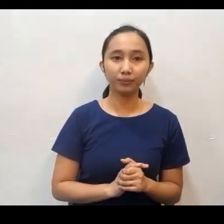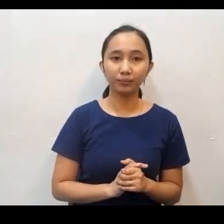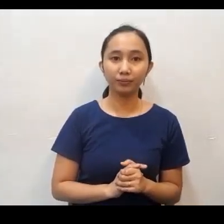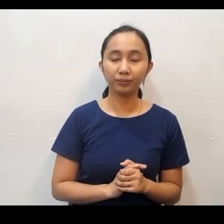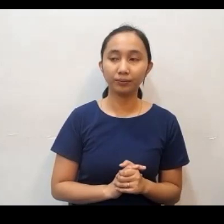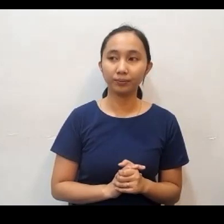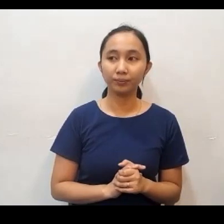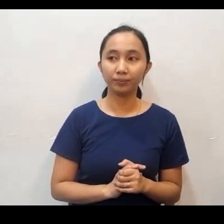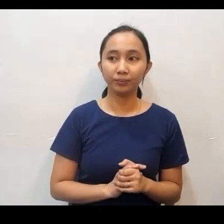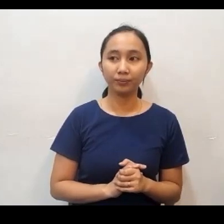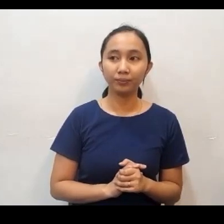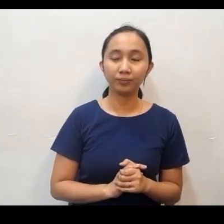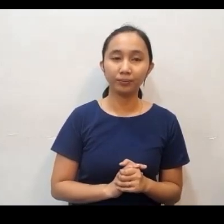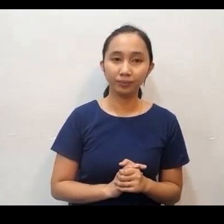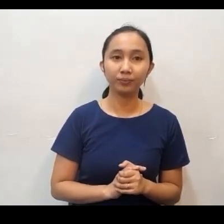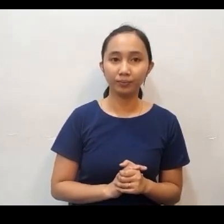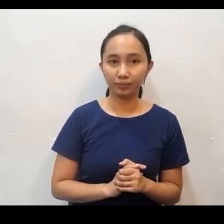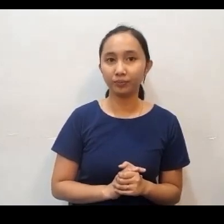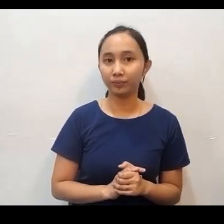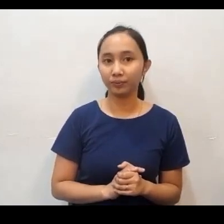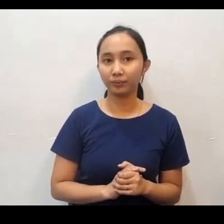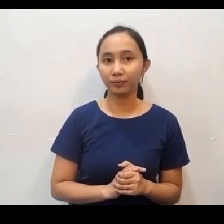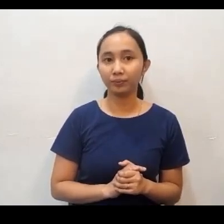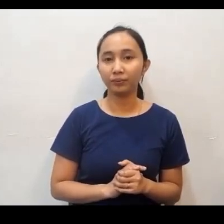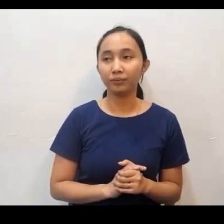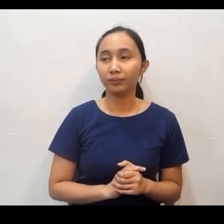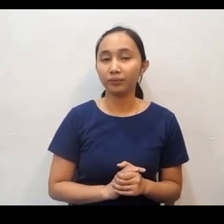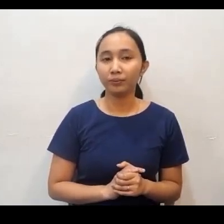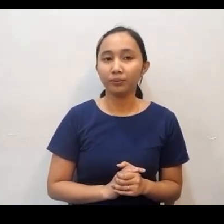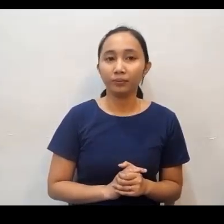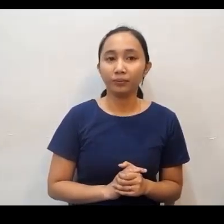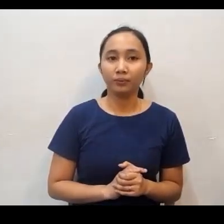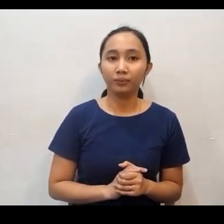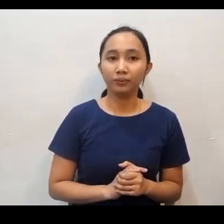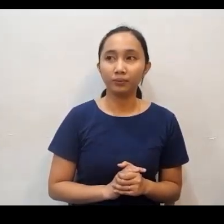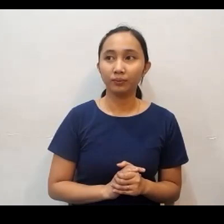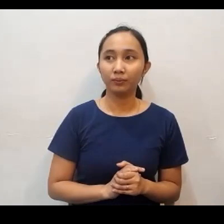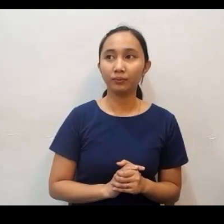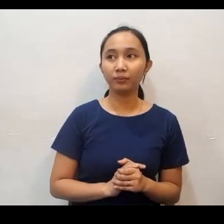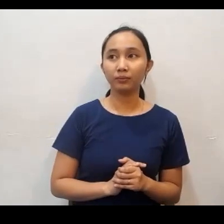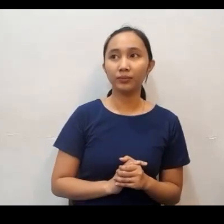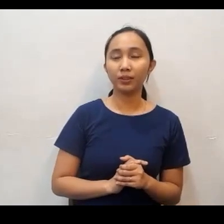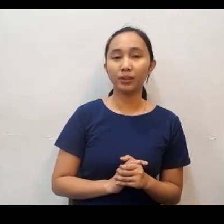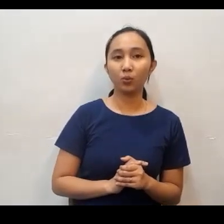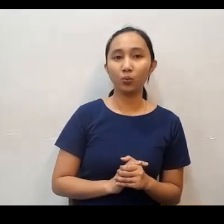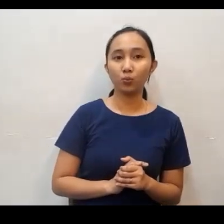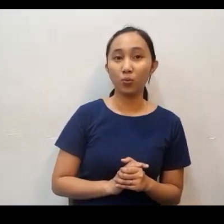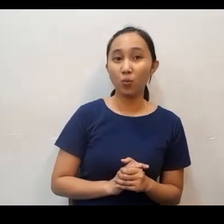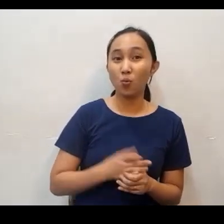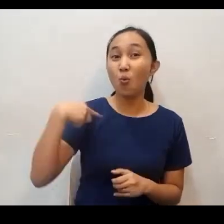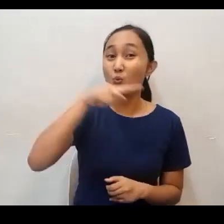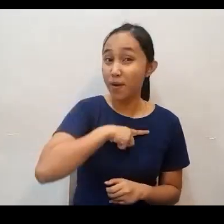gubat kaya't maging matalino kayo gaya ng mga ahas at maamong gaya ng mga kalapati We are God's ship